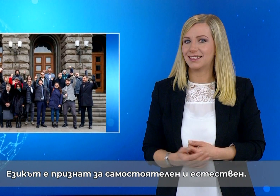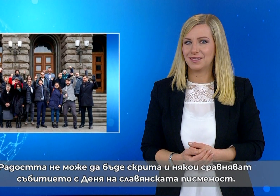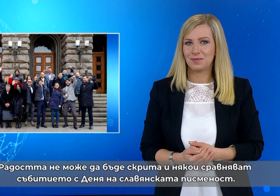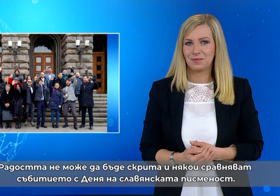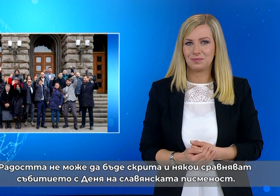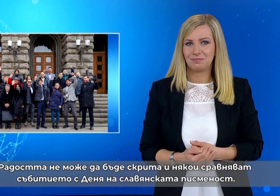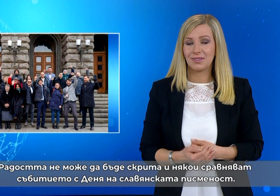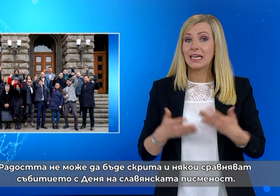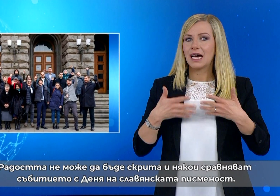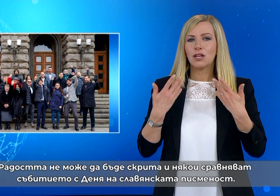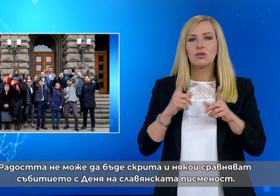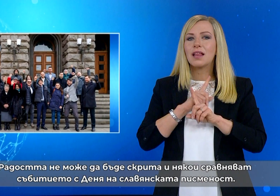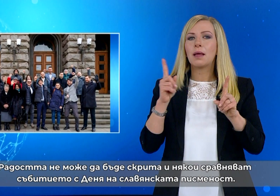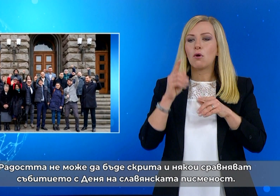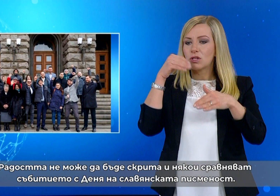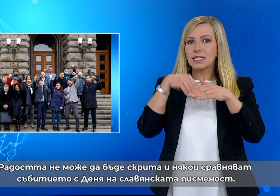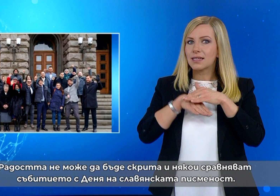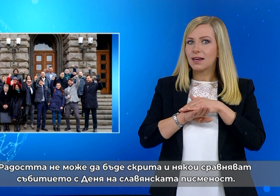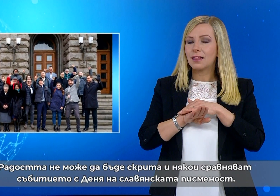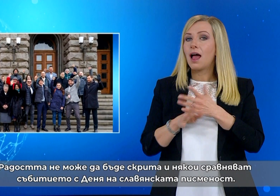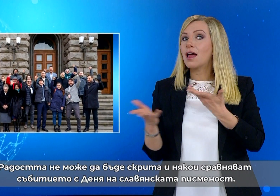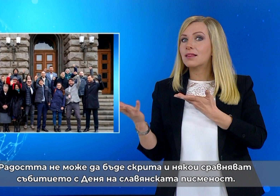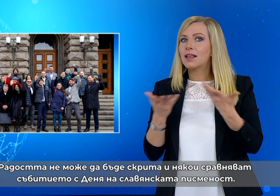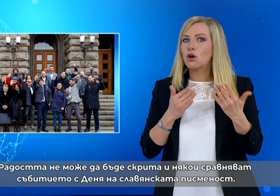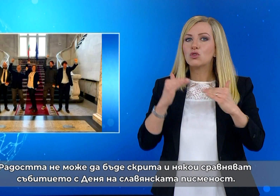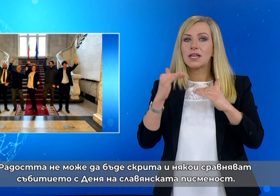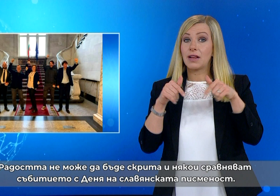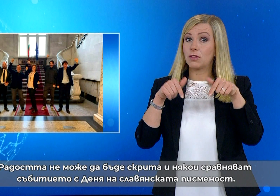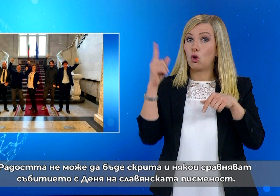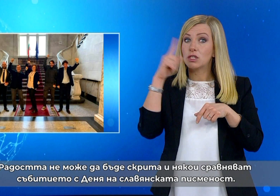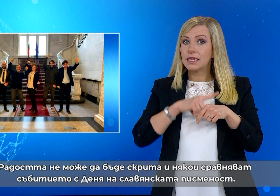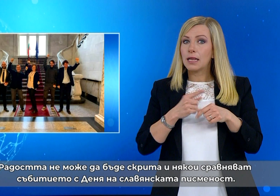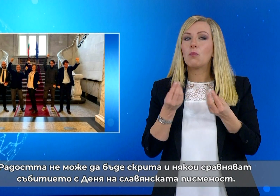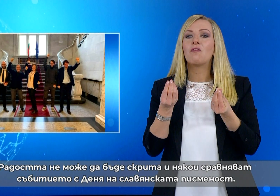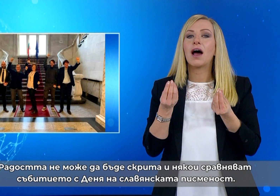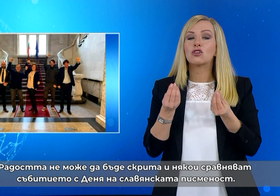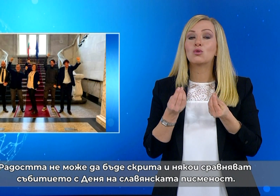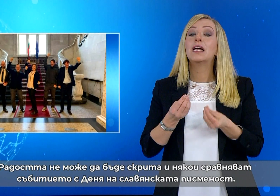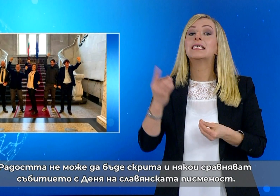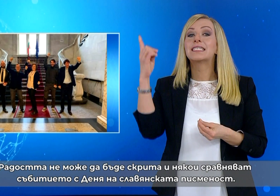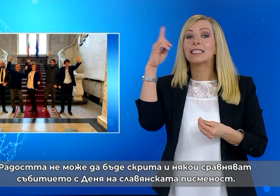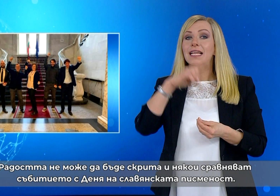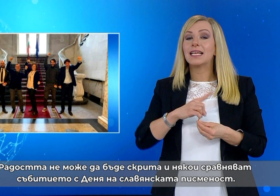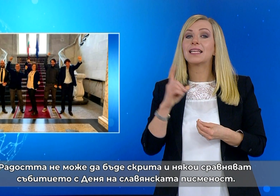Радостта не може да бъде скрита и някой дори сравняват събитието по значимост с дения на славянската писменост.